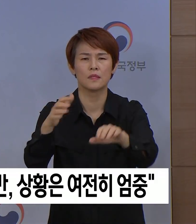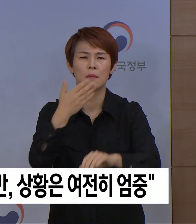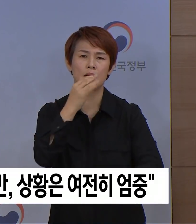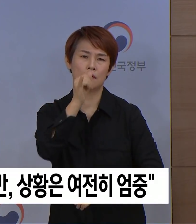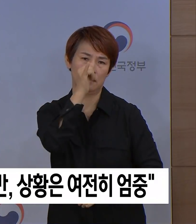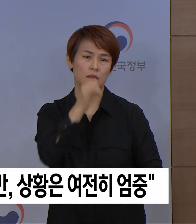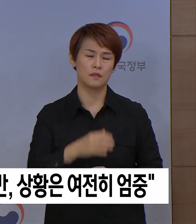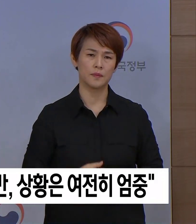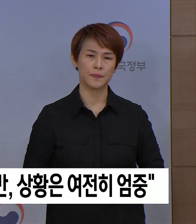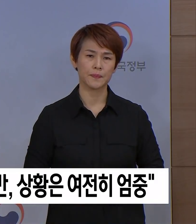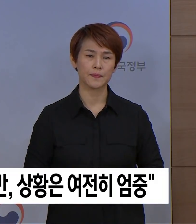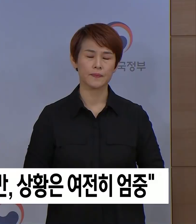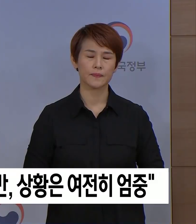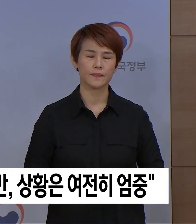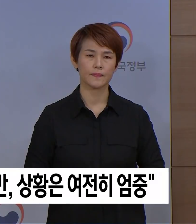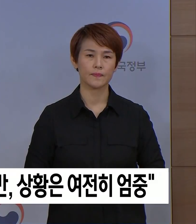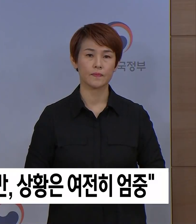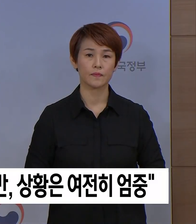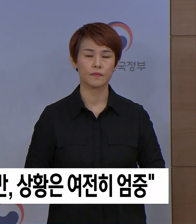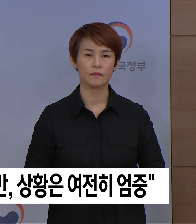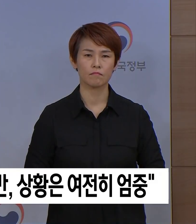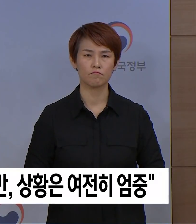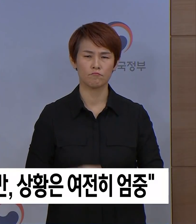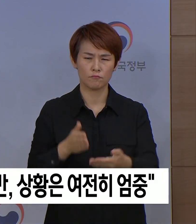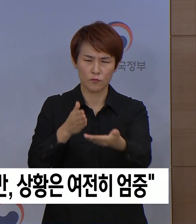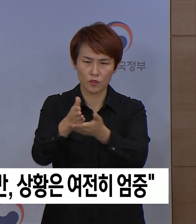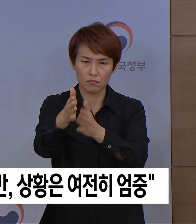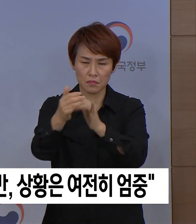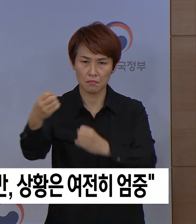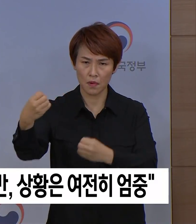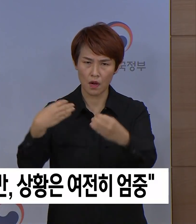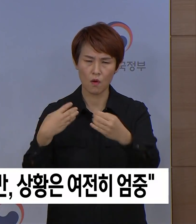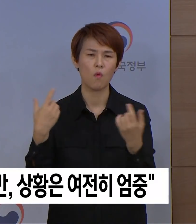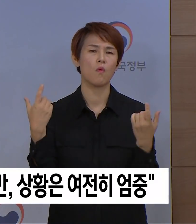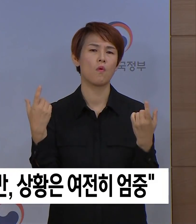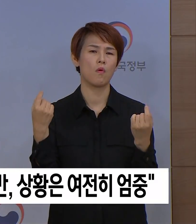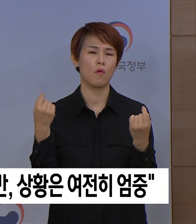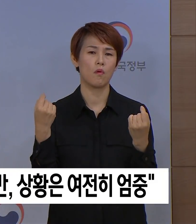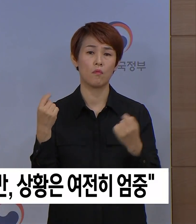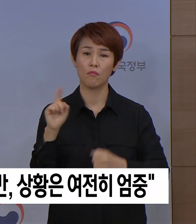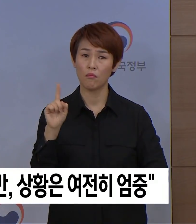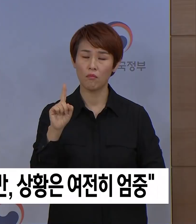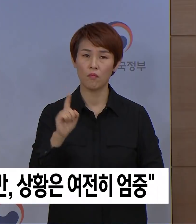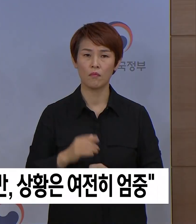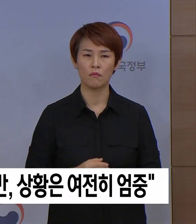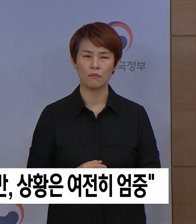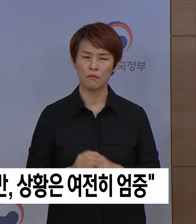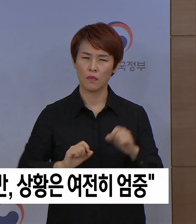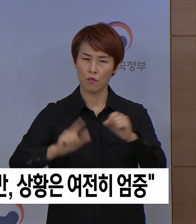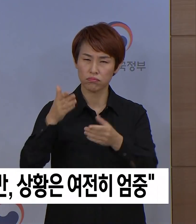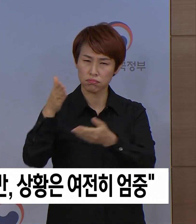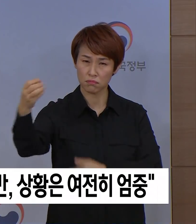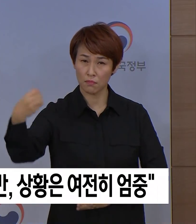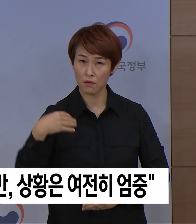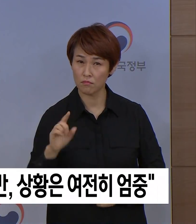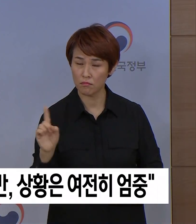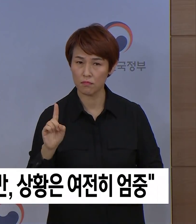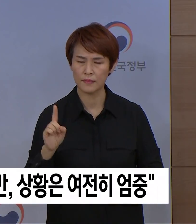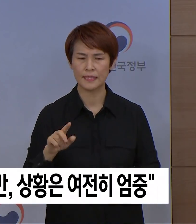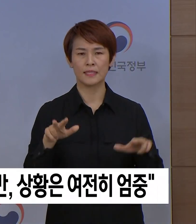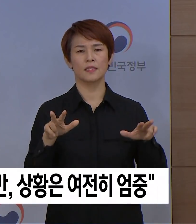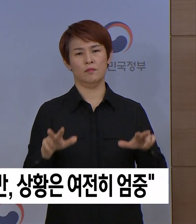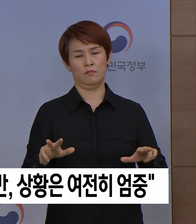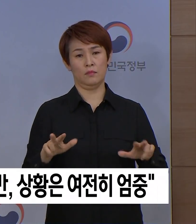존재합니다. 여러 전문가들의 의견도 다르지 않습니다. 대다수 전문가들은 지금